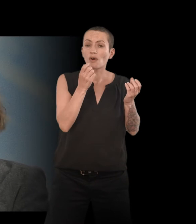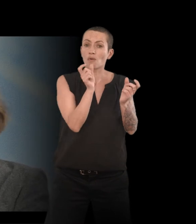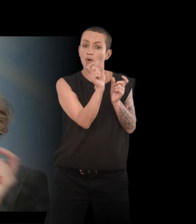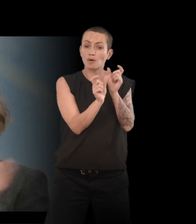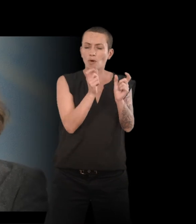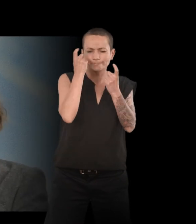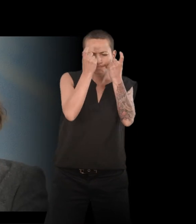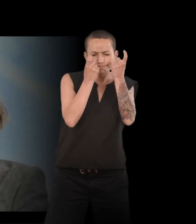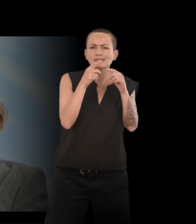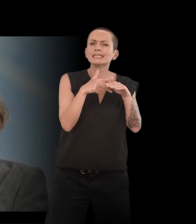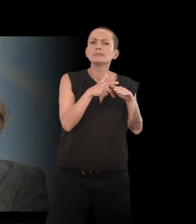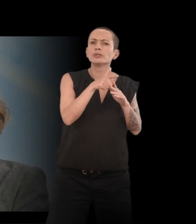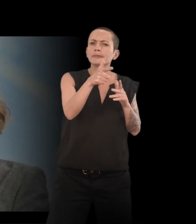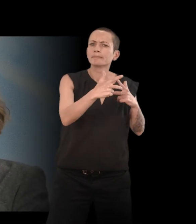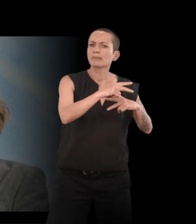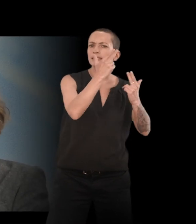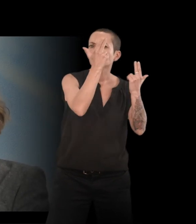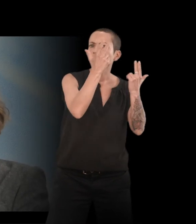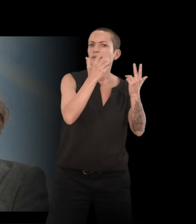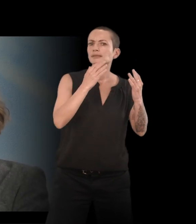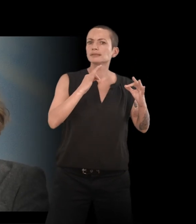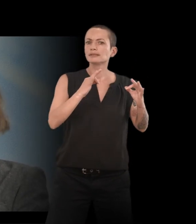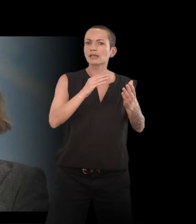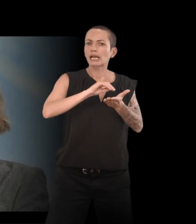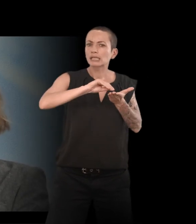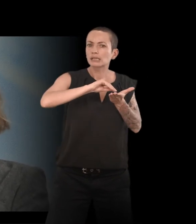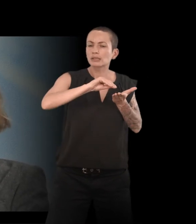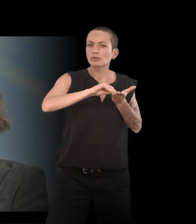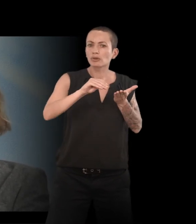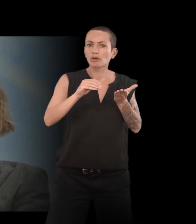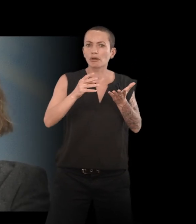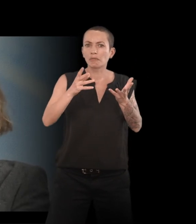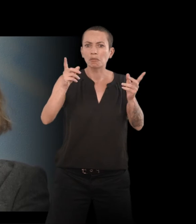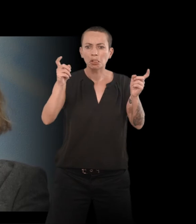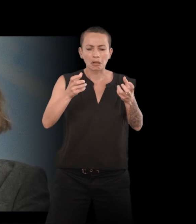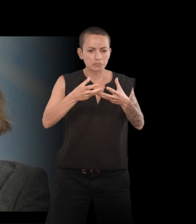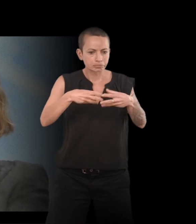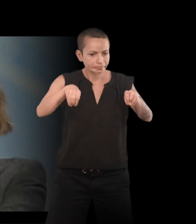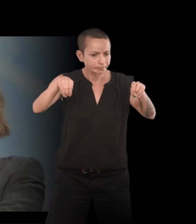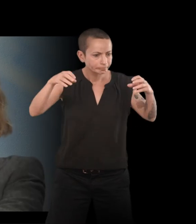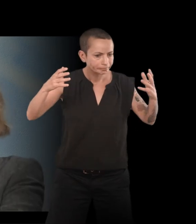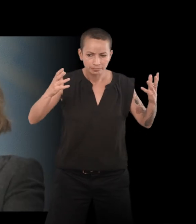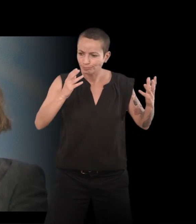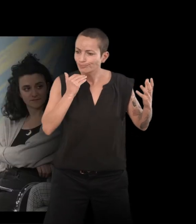au début un passage sur l'écriture qu'on perd, la capacité à écrire et à lire. Et cette réflexion,